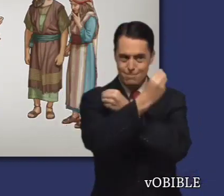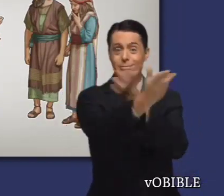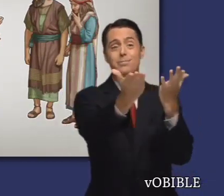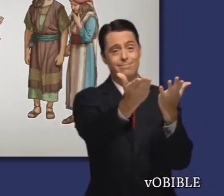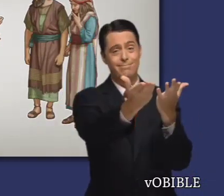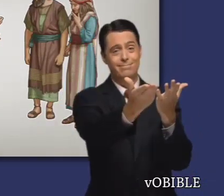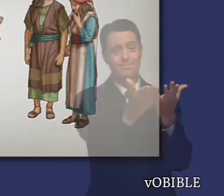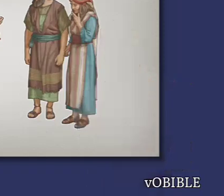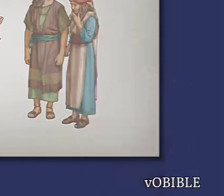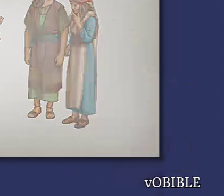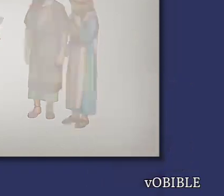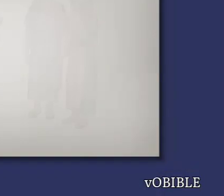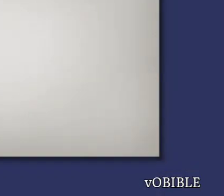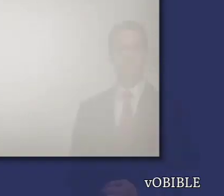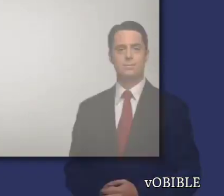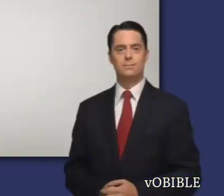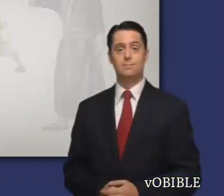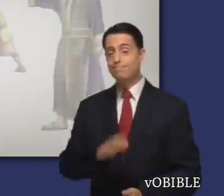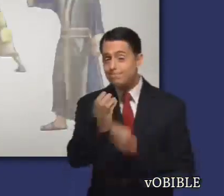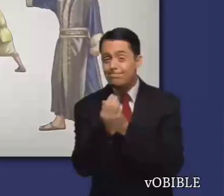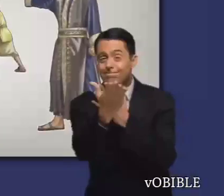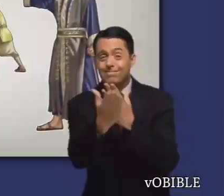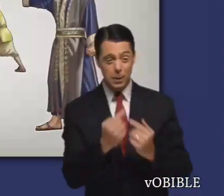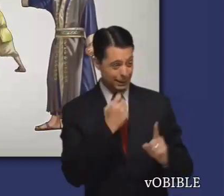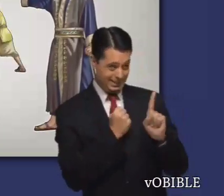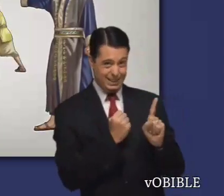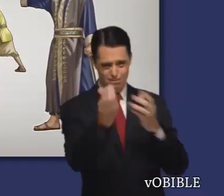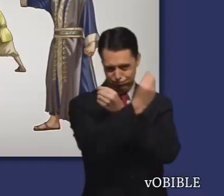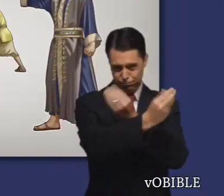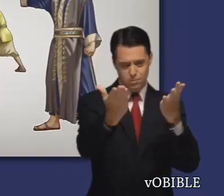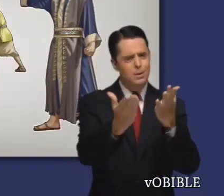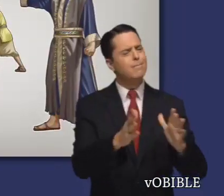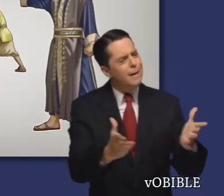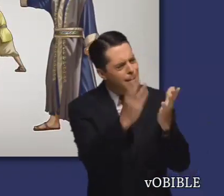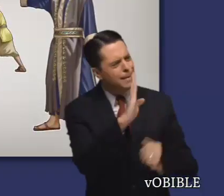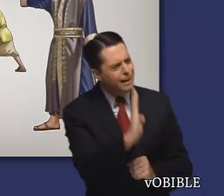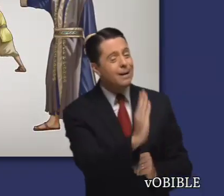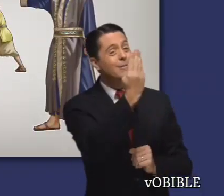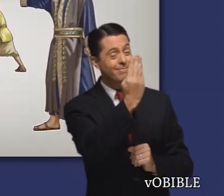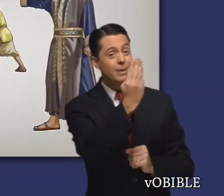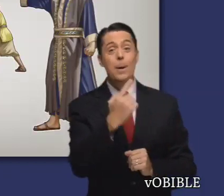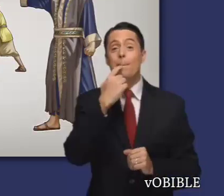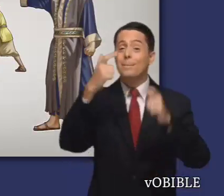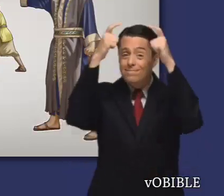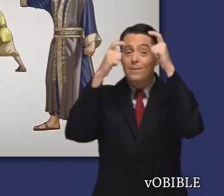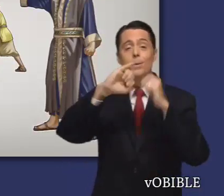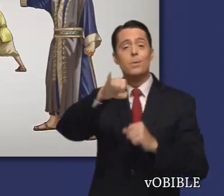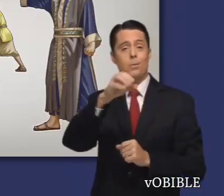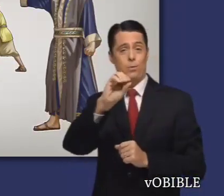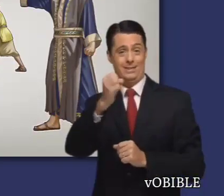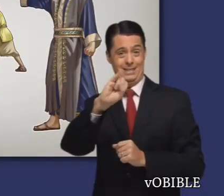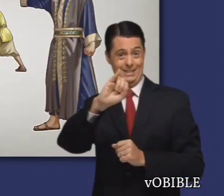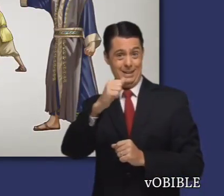sus justas normas. ¿Lo sabía? La labor de Sofonías dio fruto. El